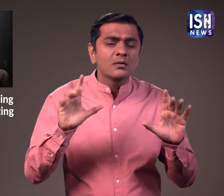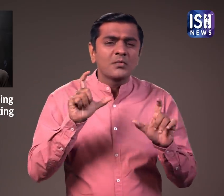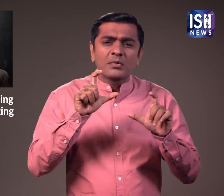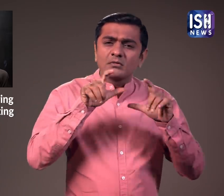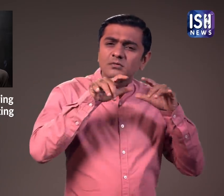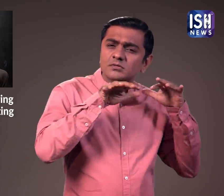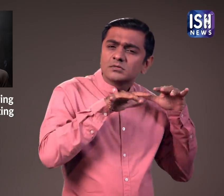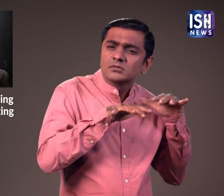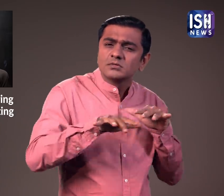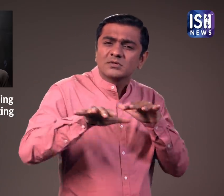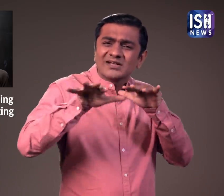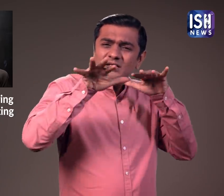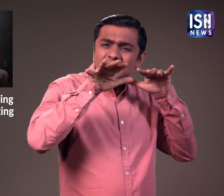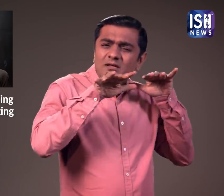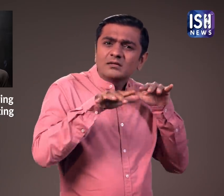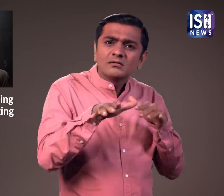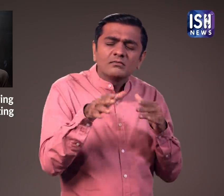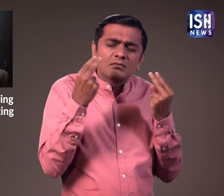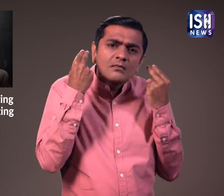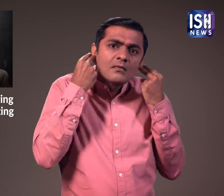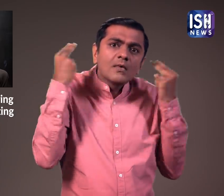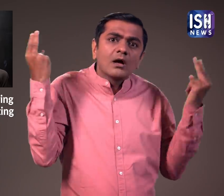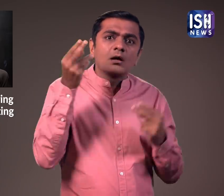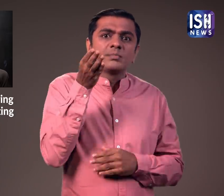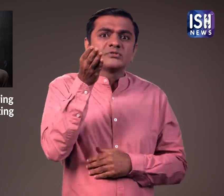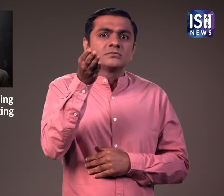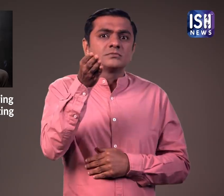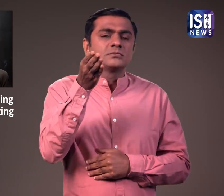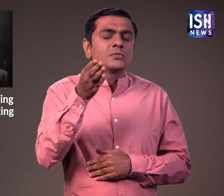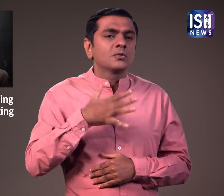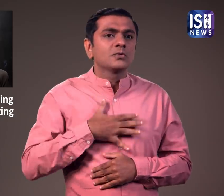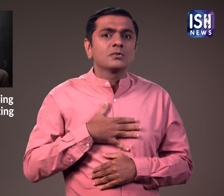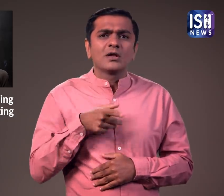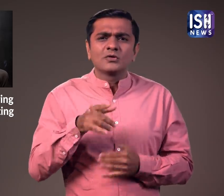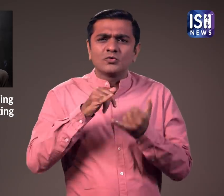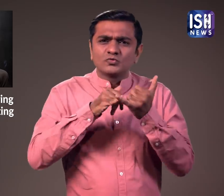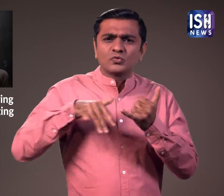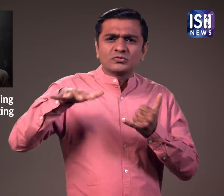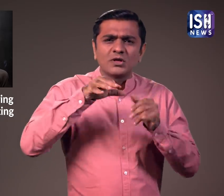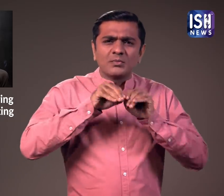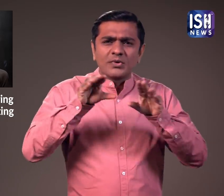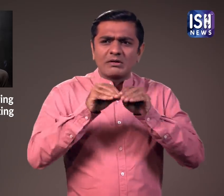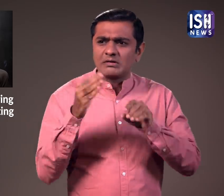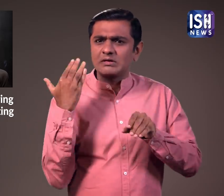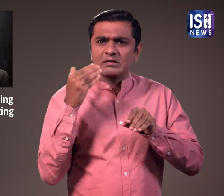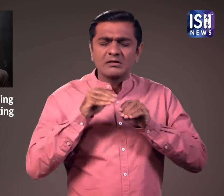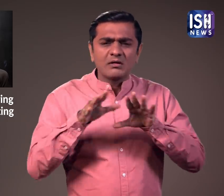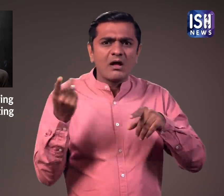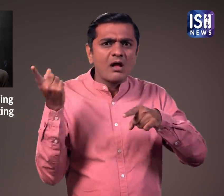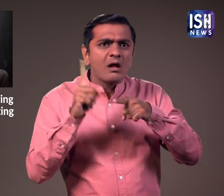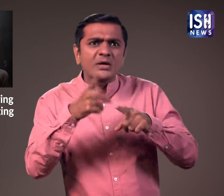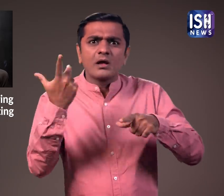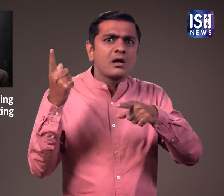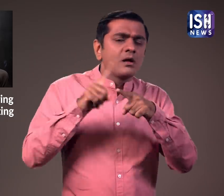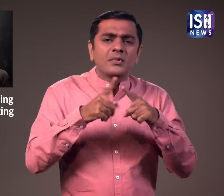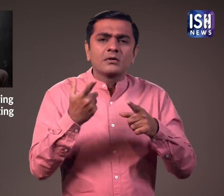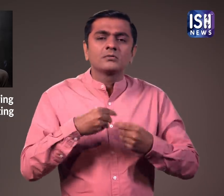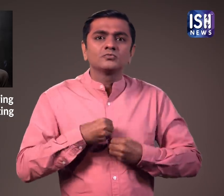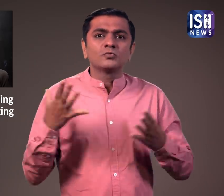है। पेंटिंग इतनी प्रसिद्ध है कि भारी बीड को आकर्शित करती है। सोशल मीडिया पर एक हैरान कर देने वाला किस्सा वाइरल हो